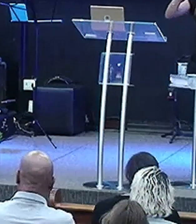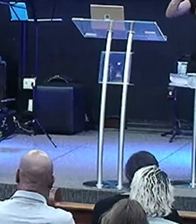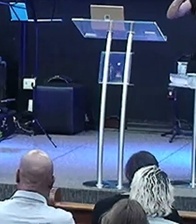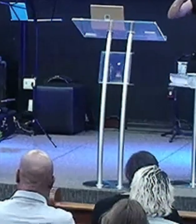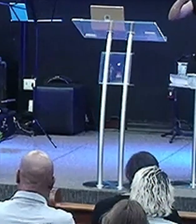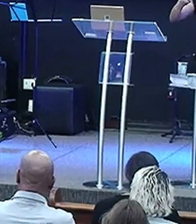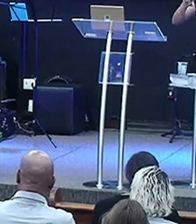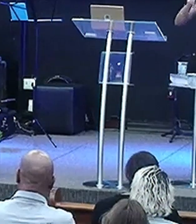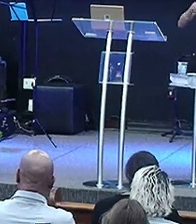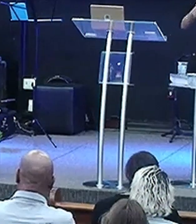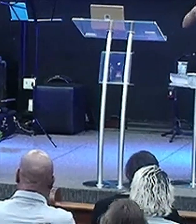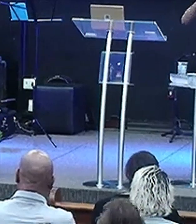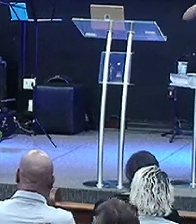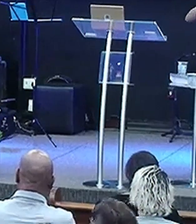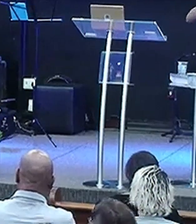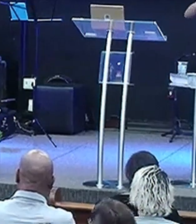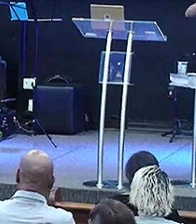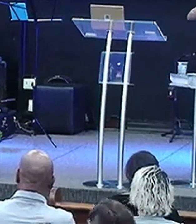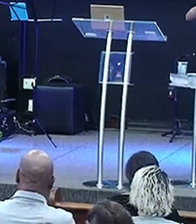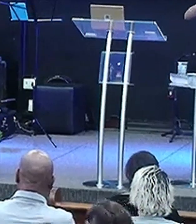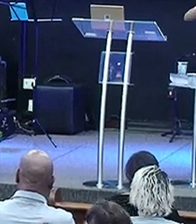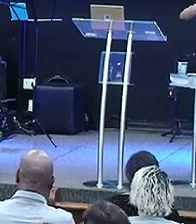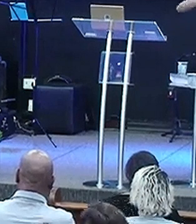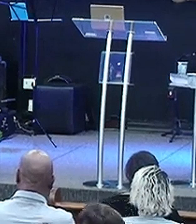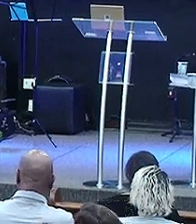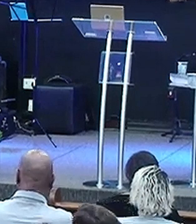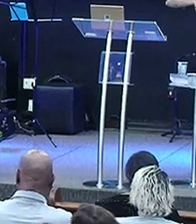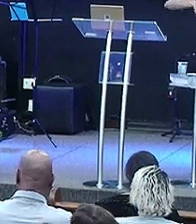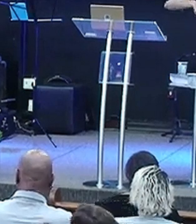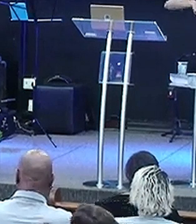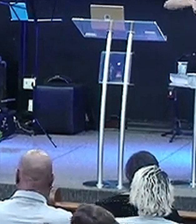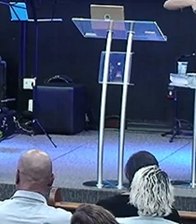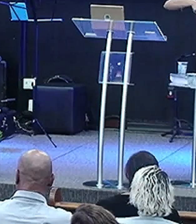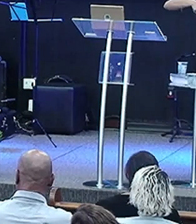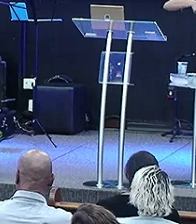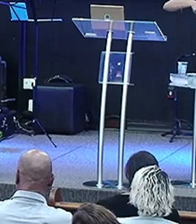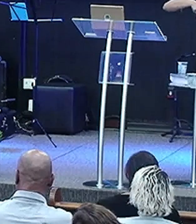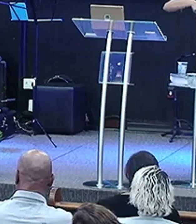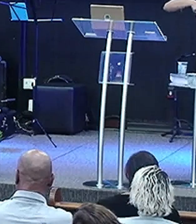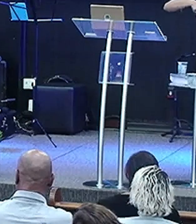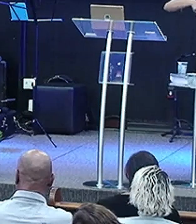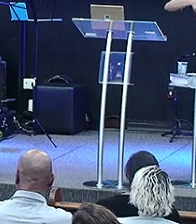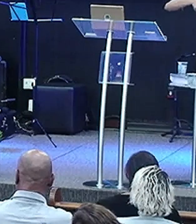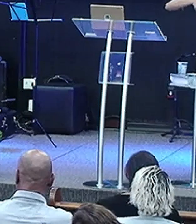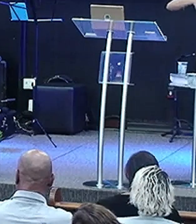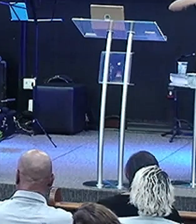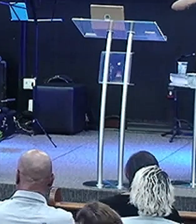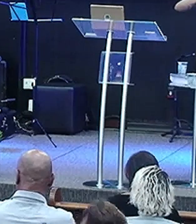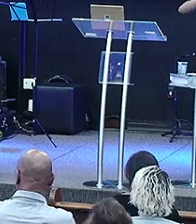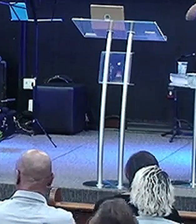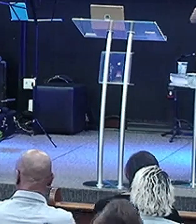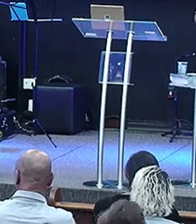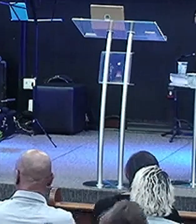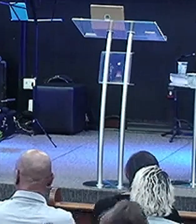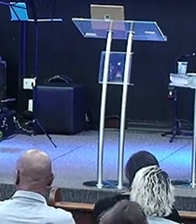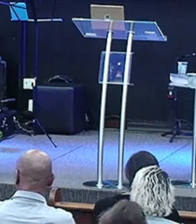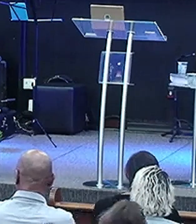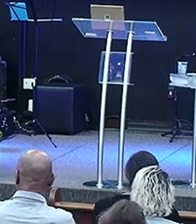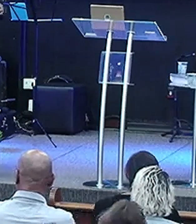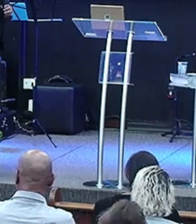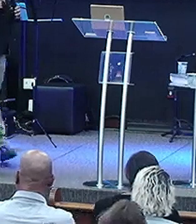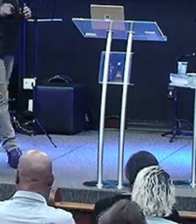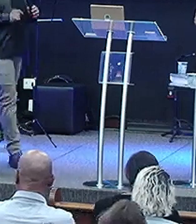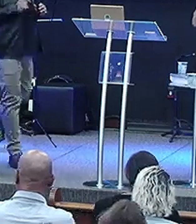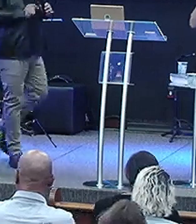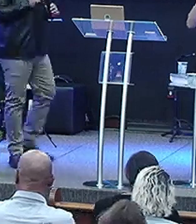E você está andando Naquele lugar E ali você está O tempo todo E quando fala E é interessante